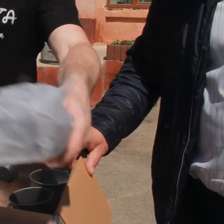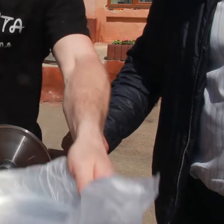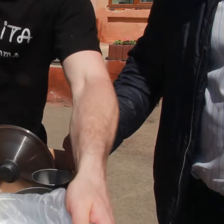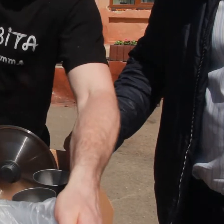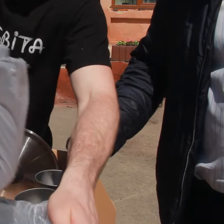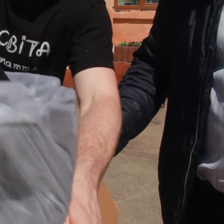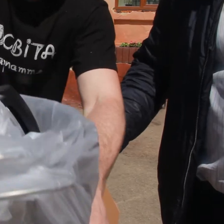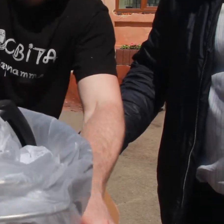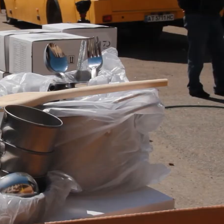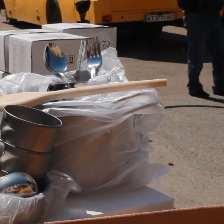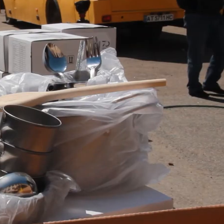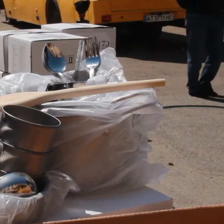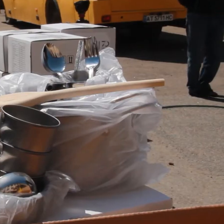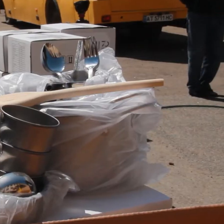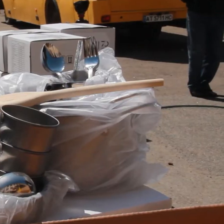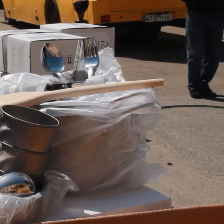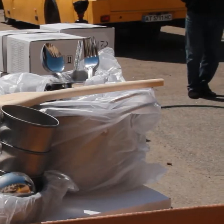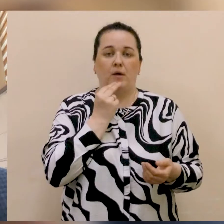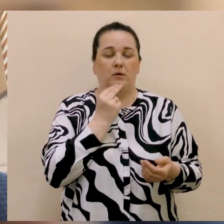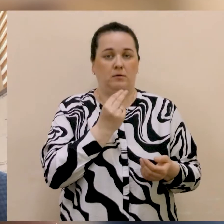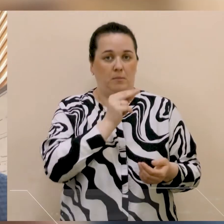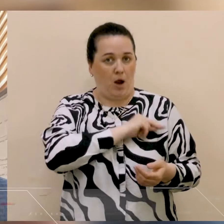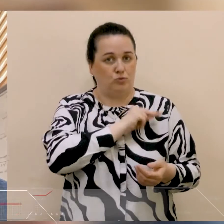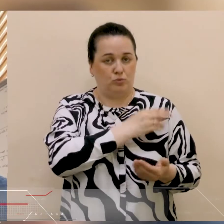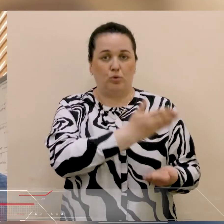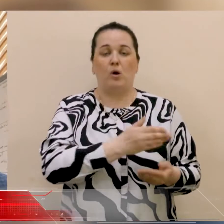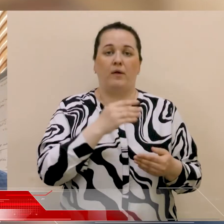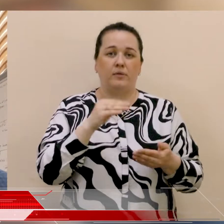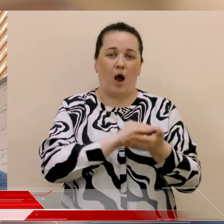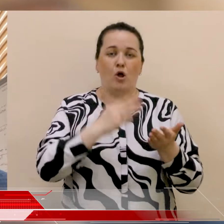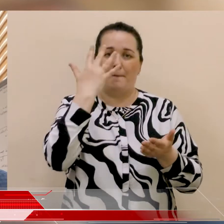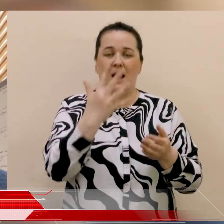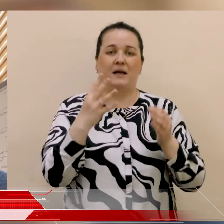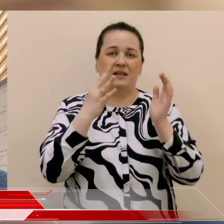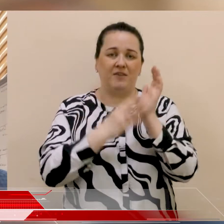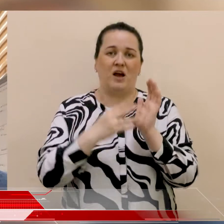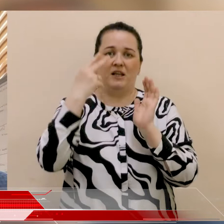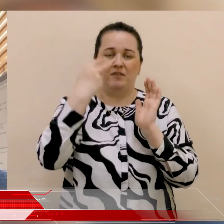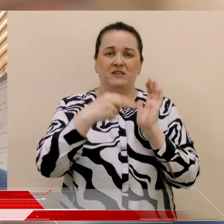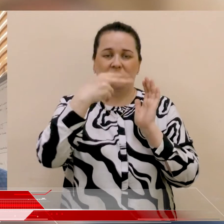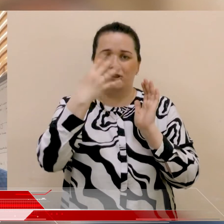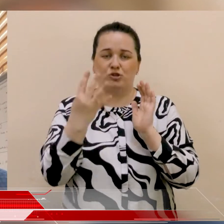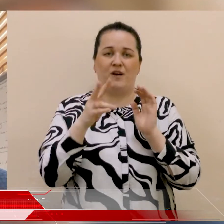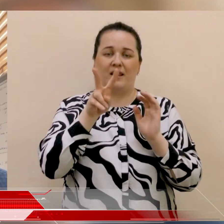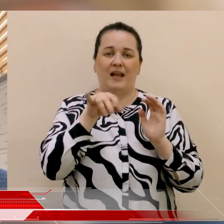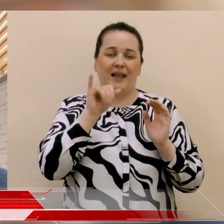Франківську продовжують працювати соціальні їдальні. Нагадую, це 5, 9, 20, 24 ліцей, будь-який мешканець Івано